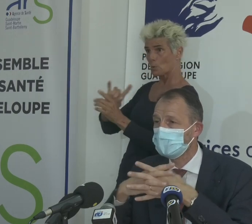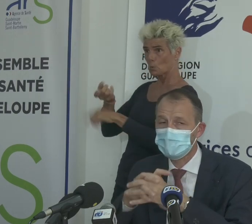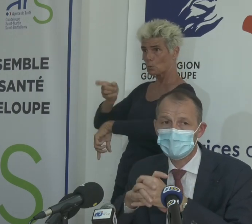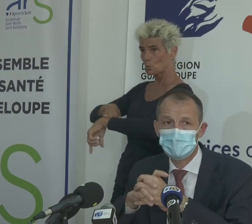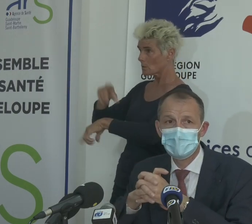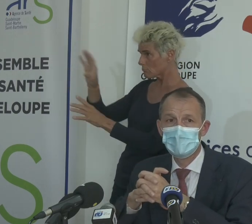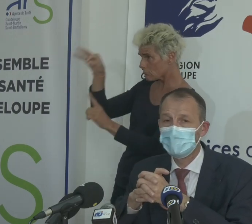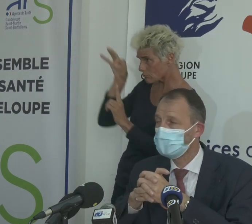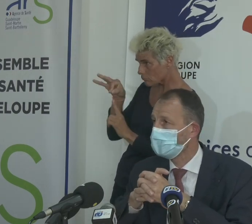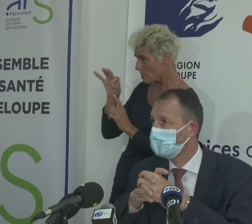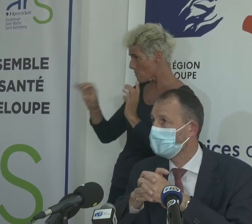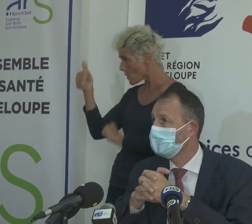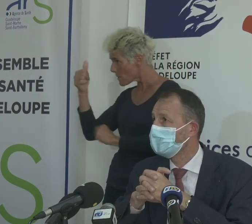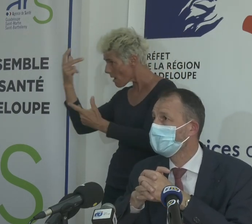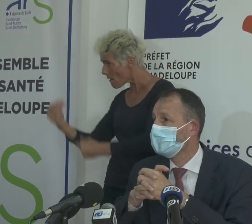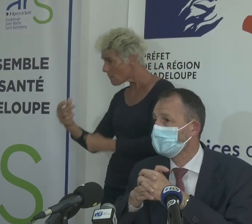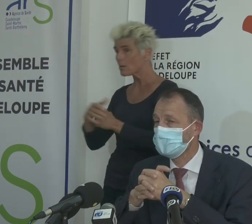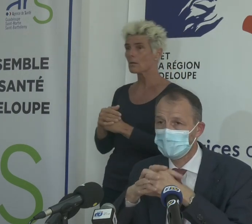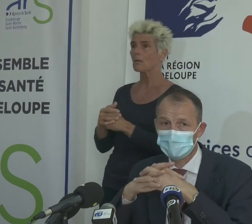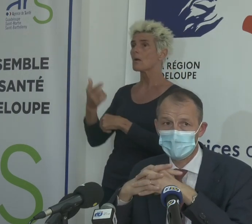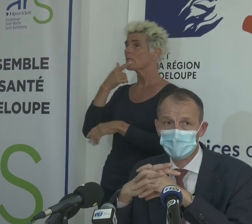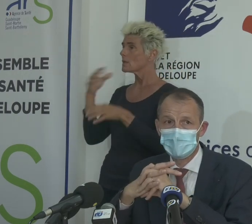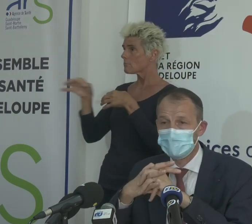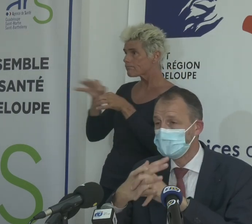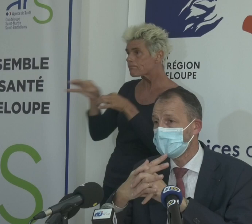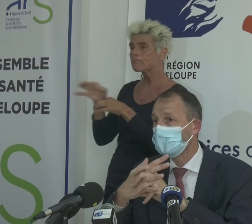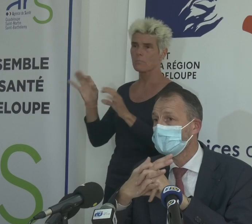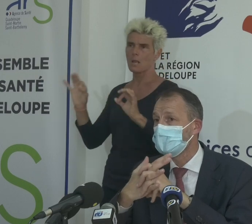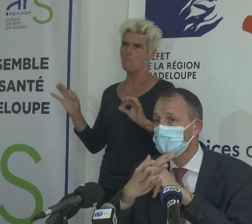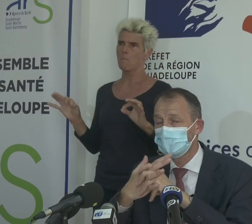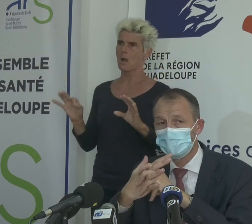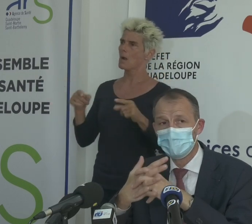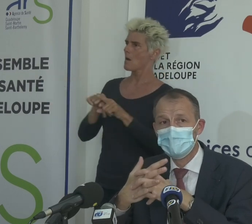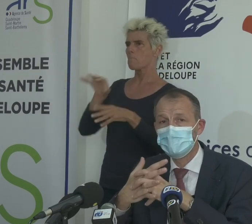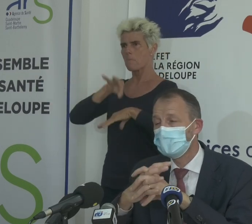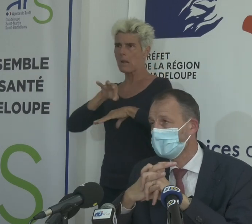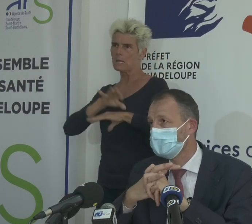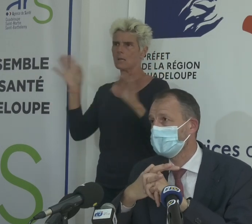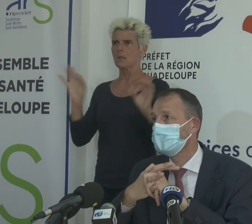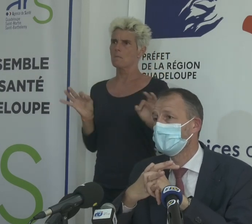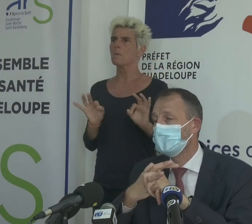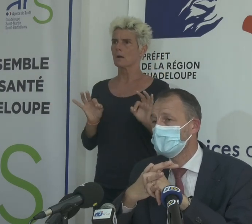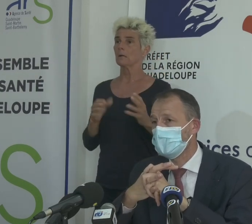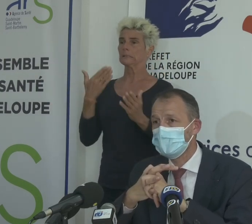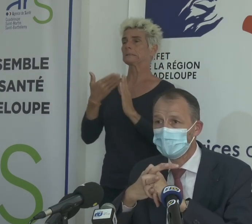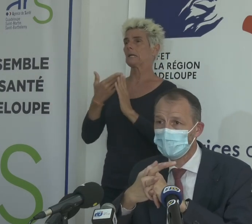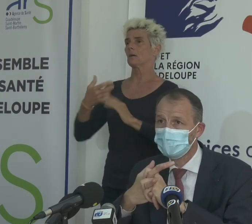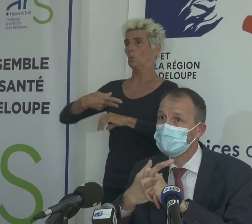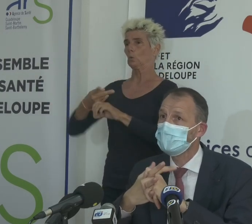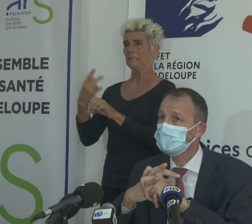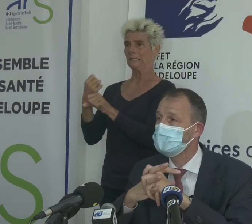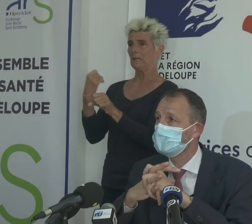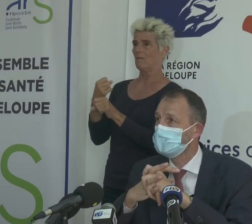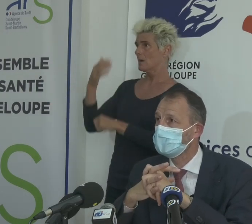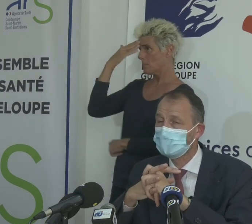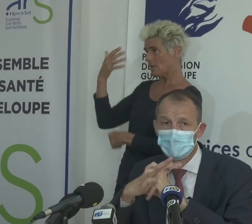personnes qui sont présentes ne sont pas contaminées ou ne sont pas contaminantes. Et c'est ça l'outil qui reste indispensable pour que nous